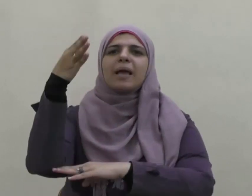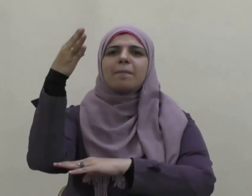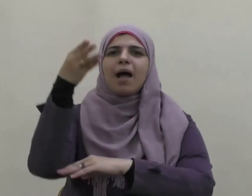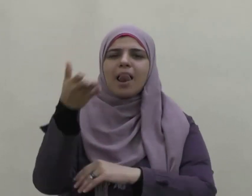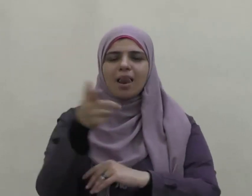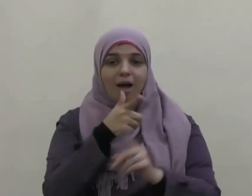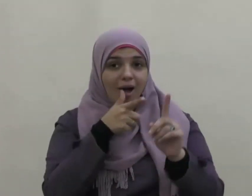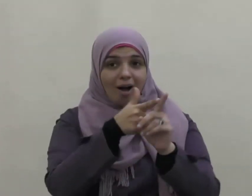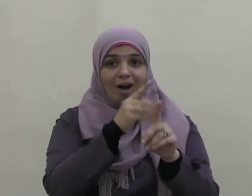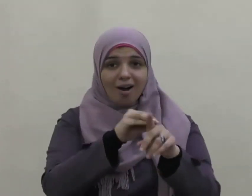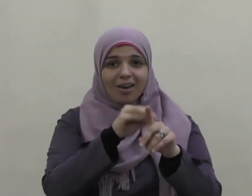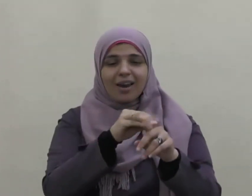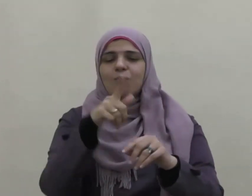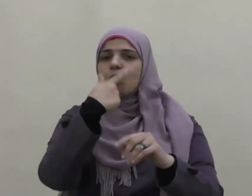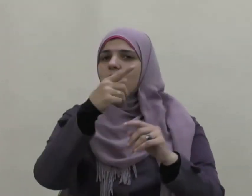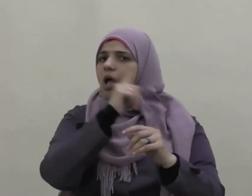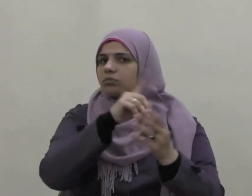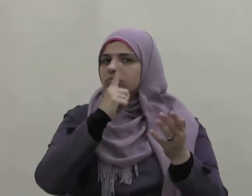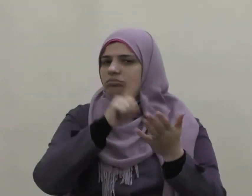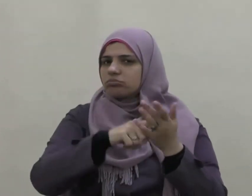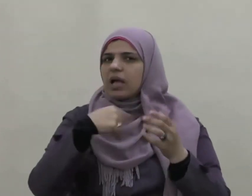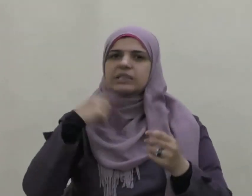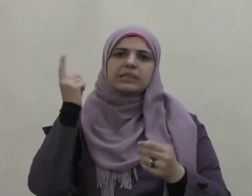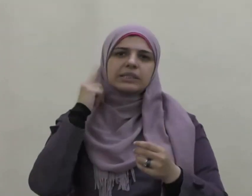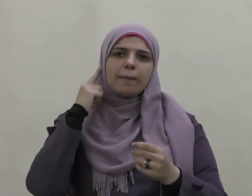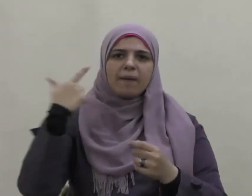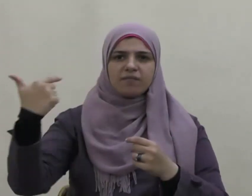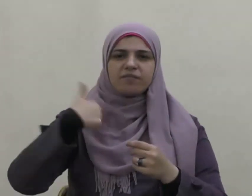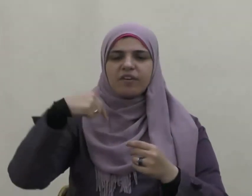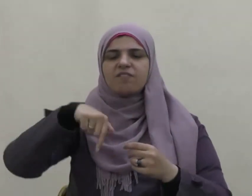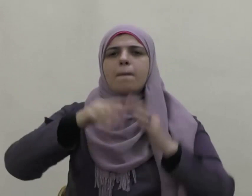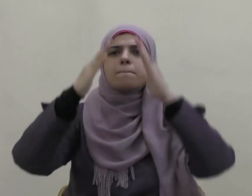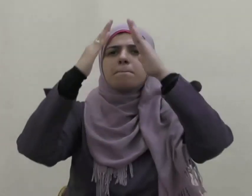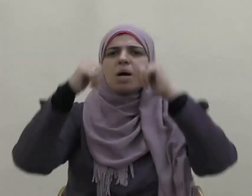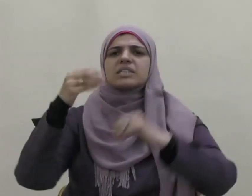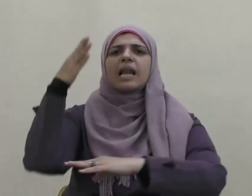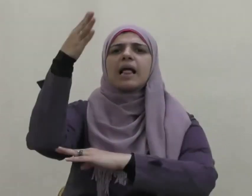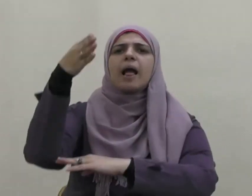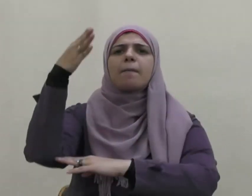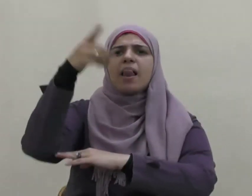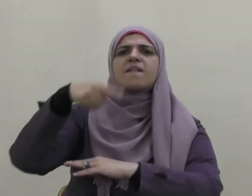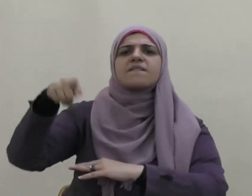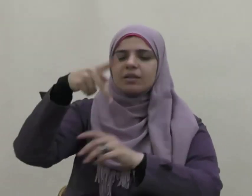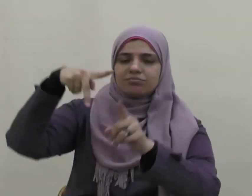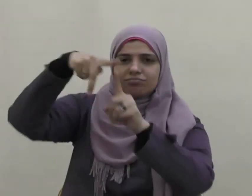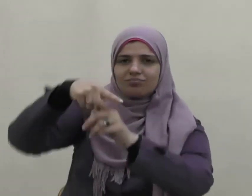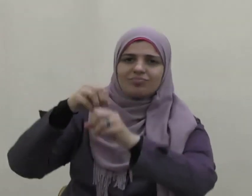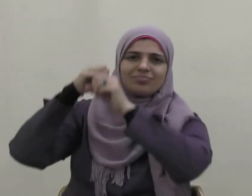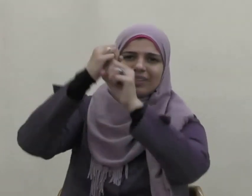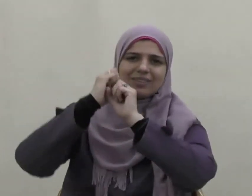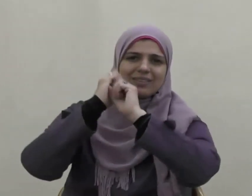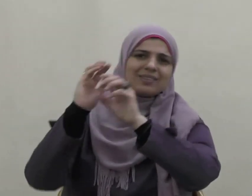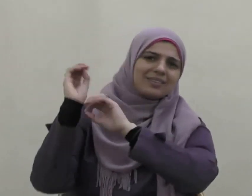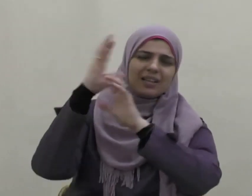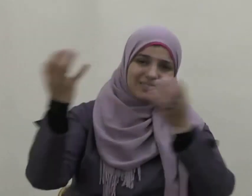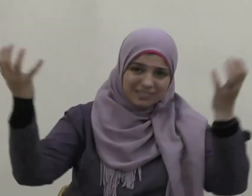إنه بلغني أن بمصر إبلا نقالات يحمل على البعير